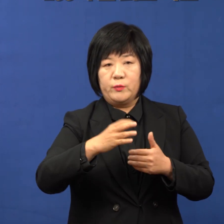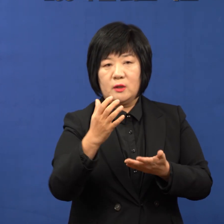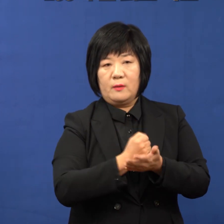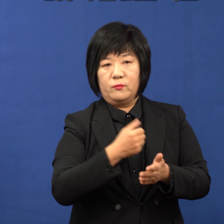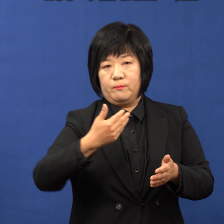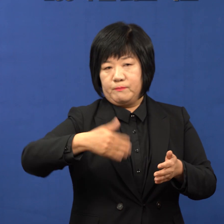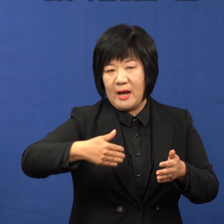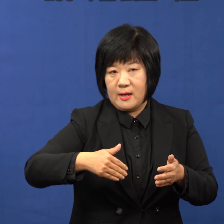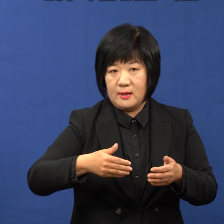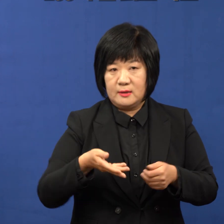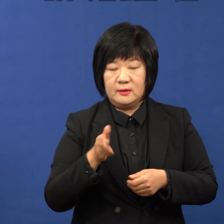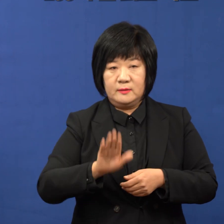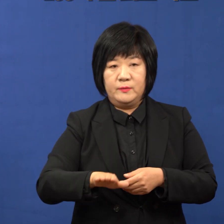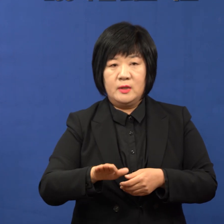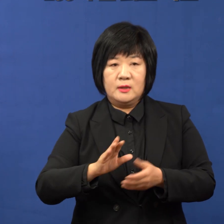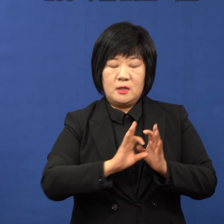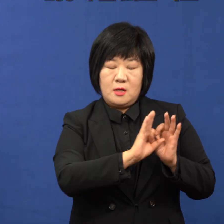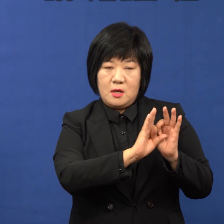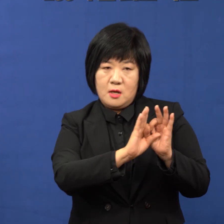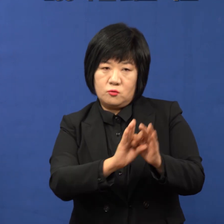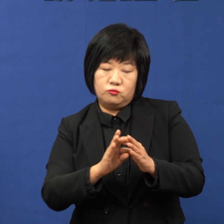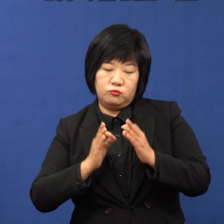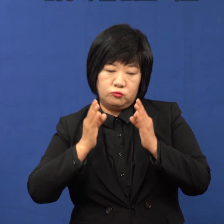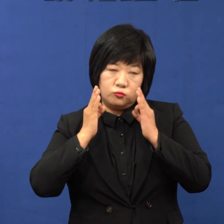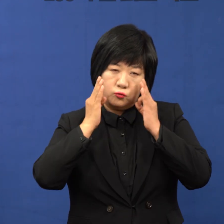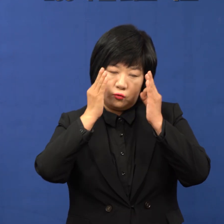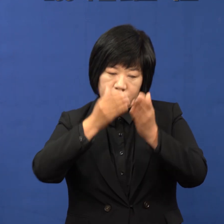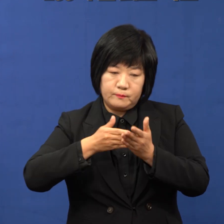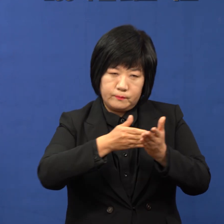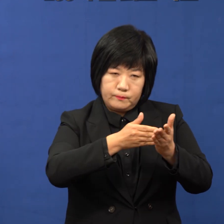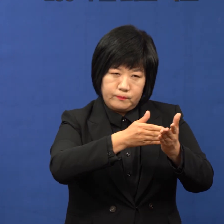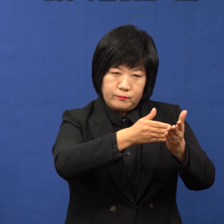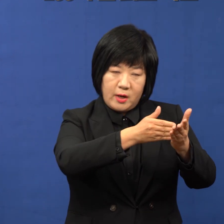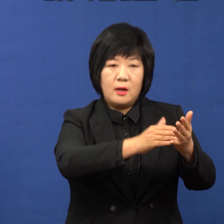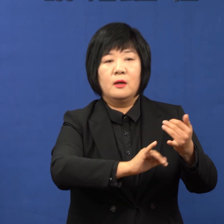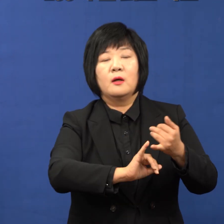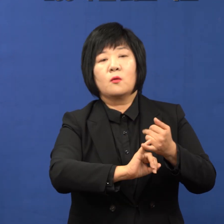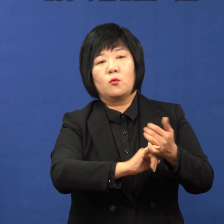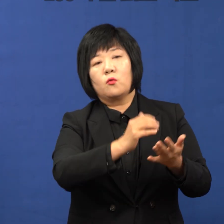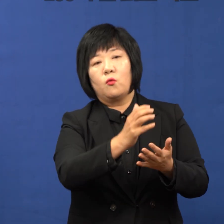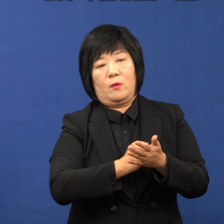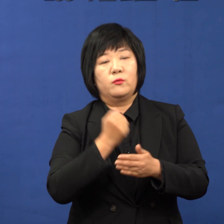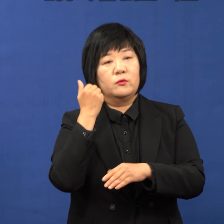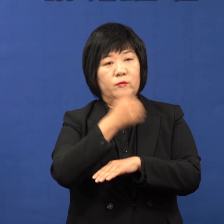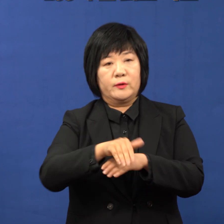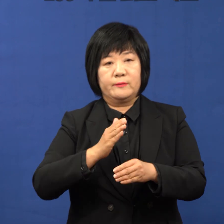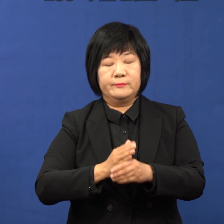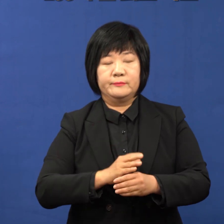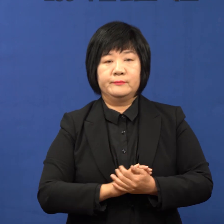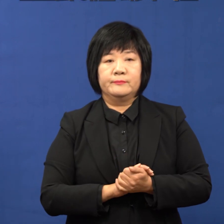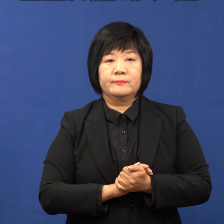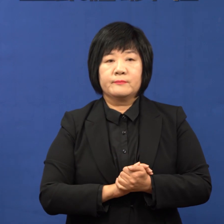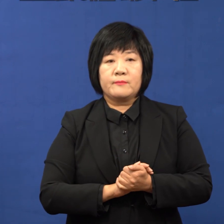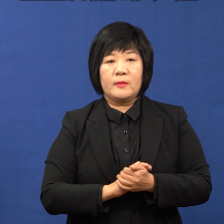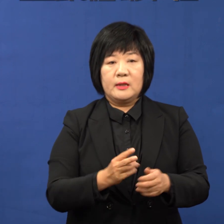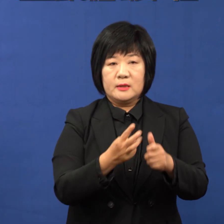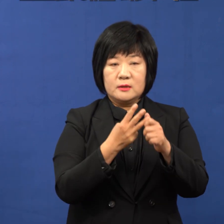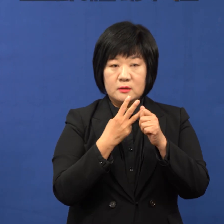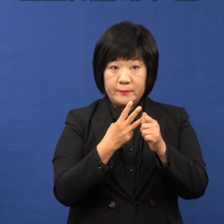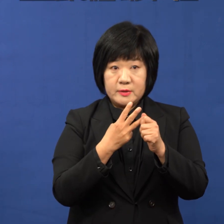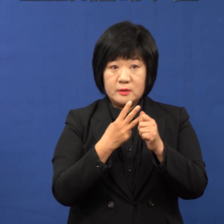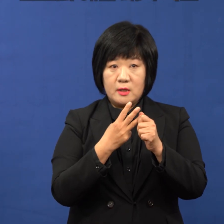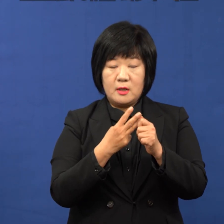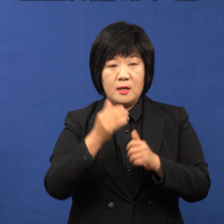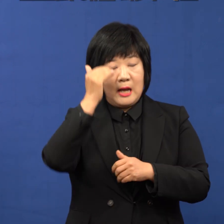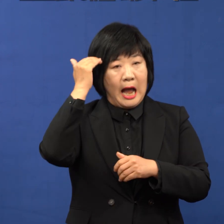되지 않았지만 지속적으로 노력하고 건의해서 반드시 확보해 나가도록 하겠습니다. 세 번째는